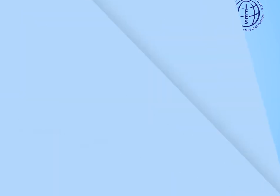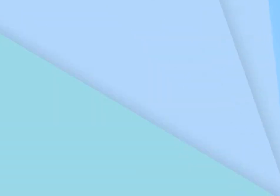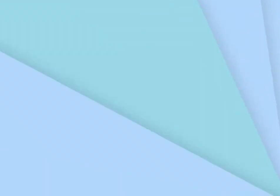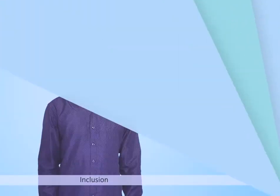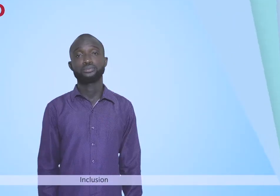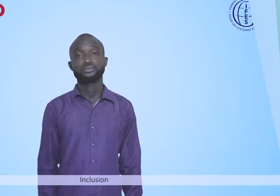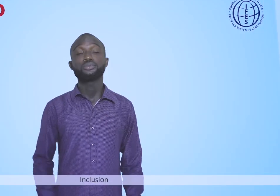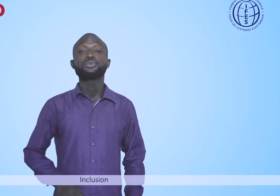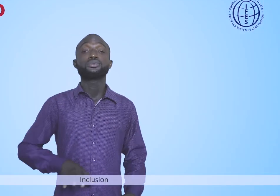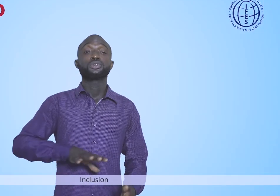Inclusion